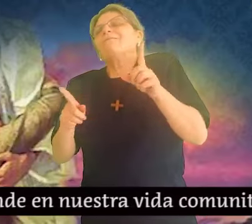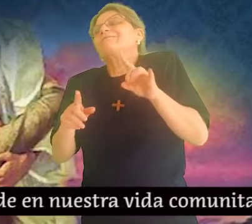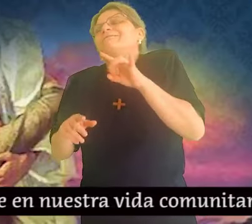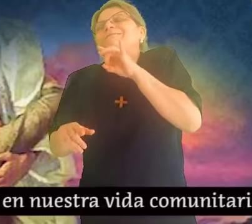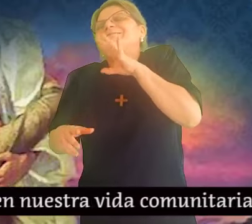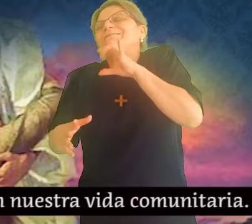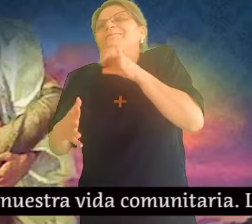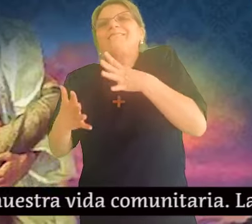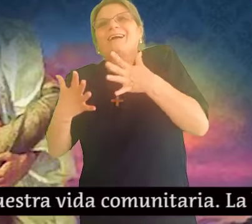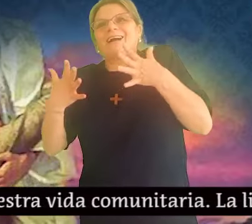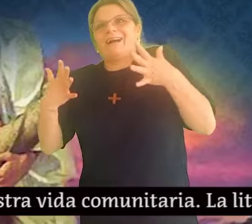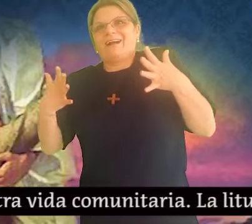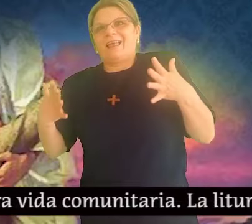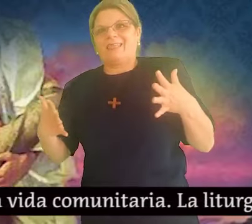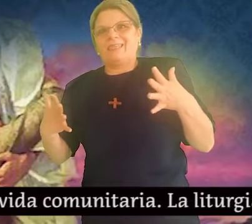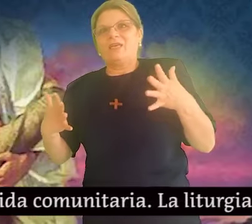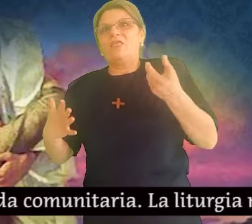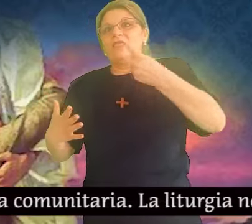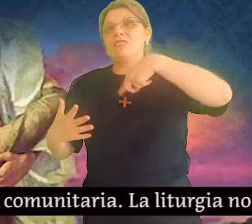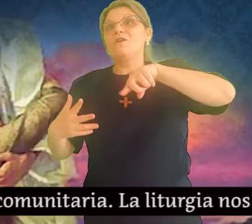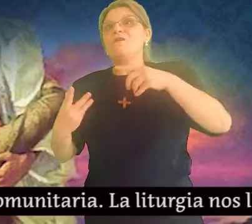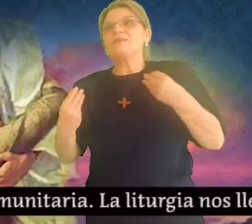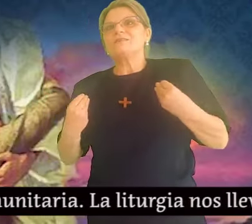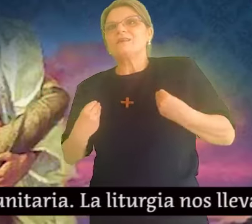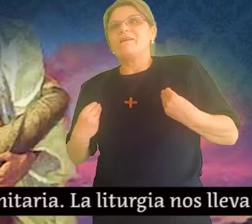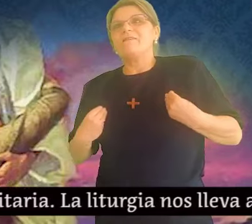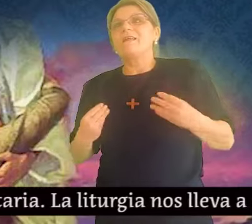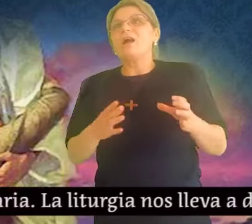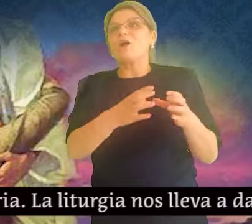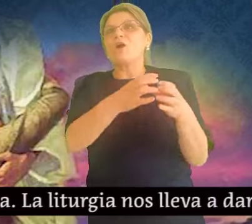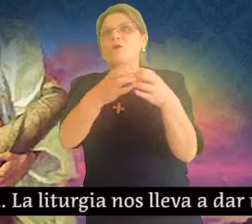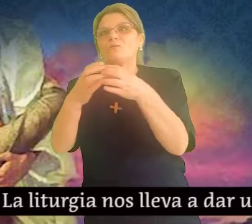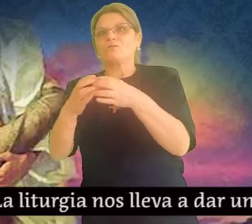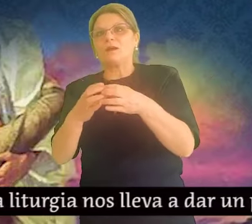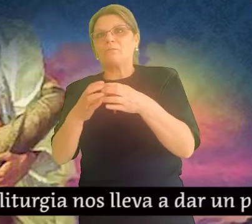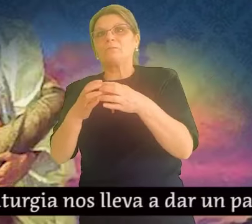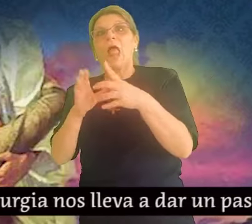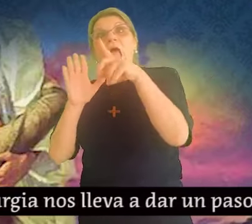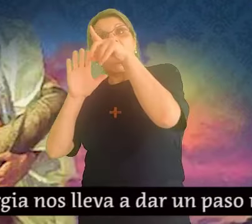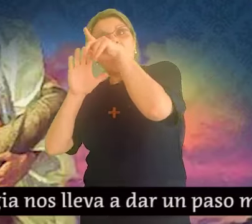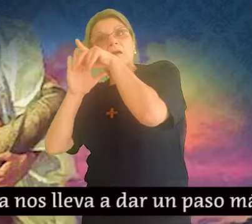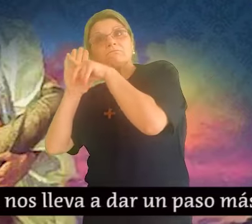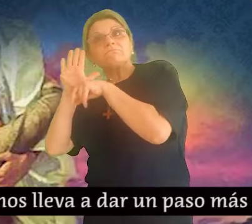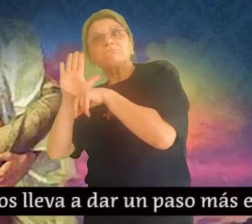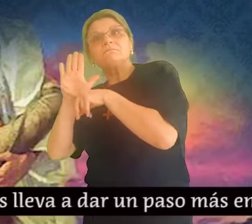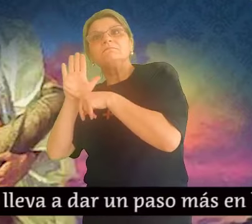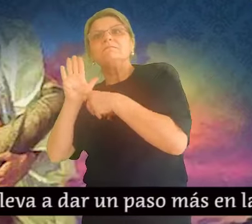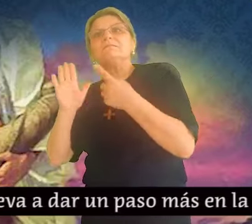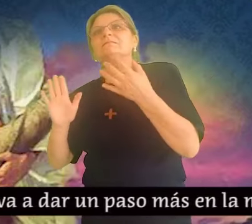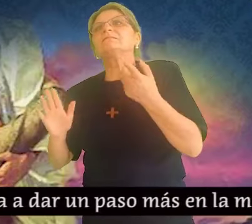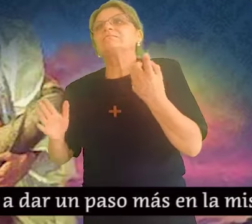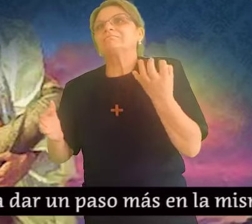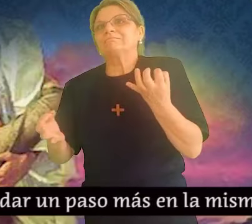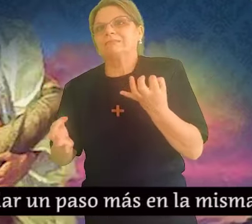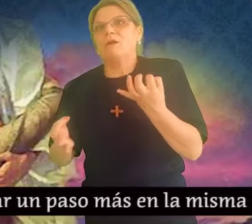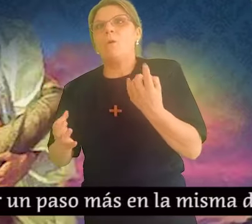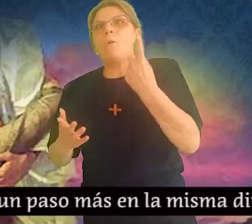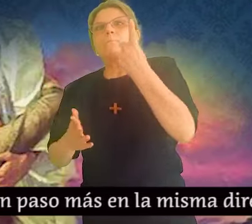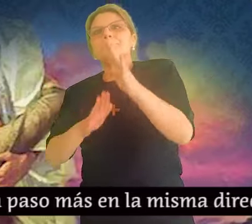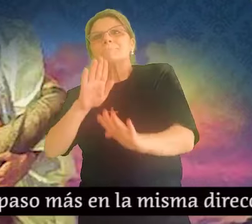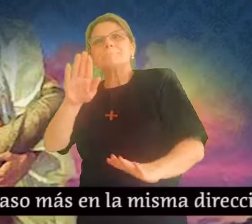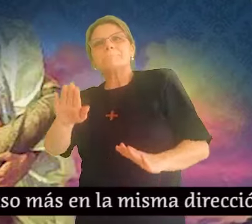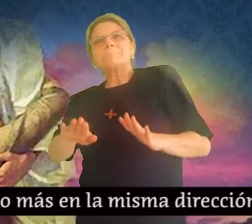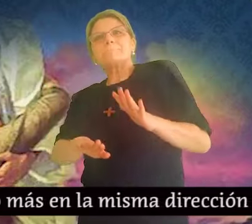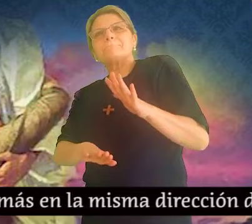grande en nuestra vida comunitaria. La liturgia nos lleva a dar un paso más en la misma dire